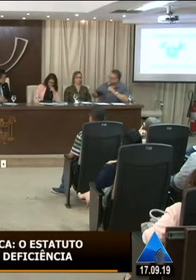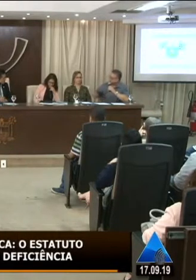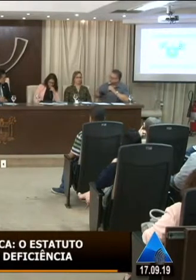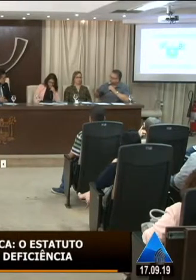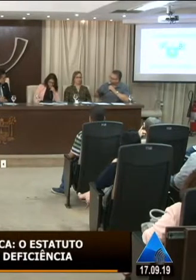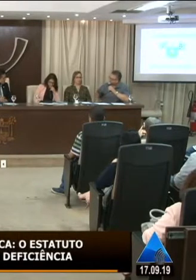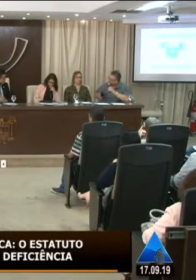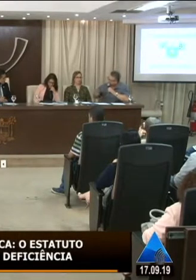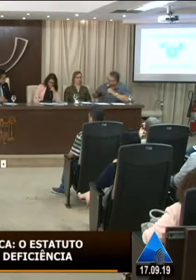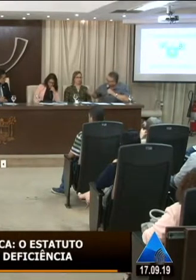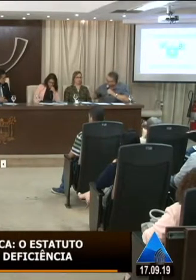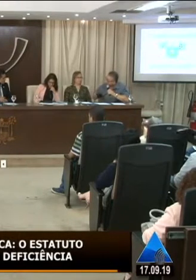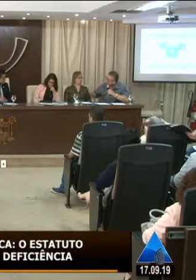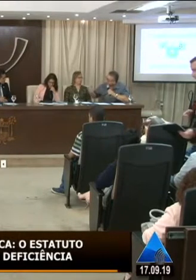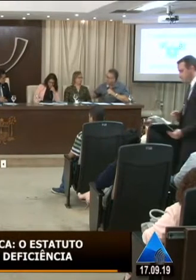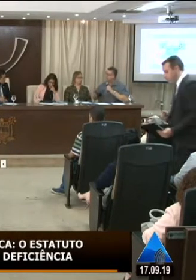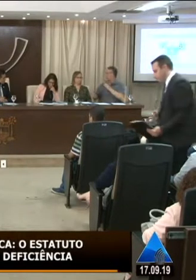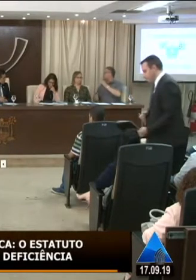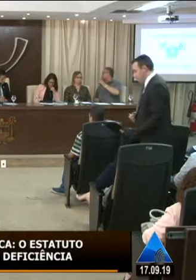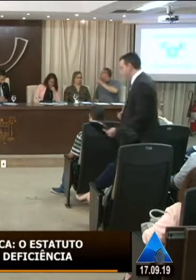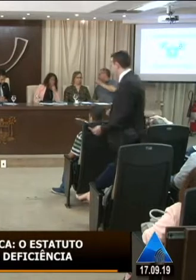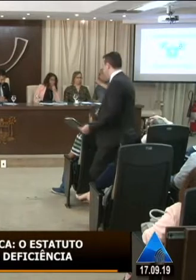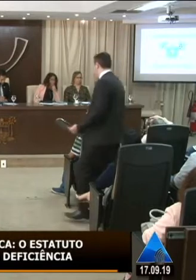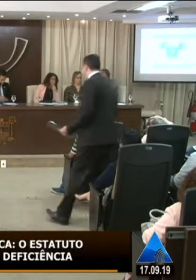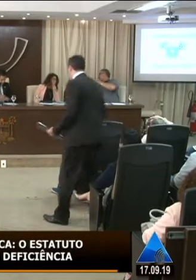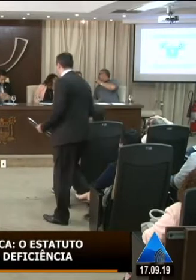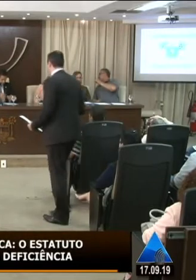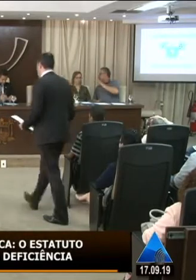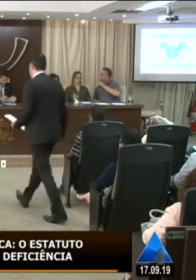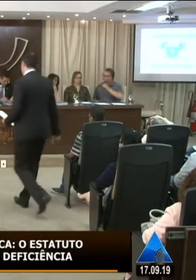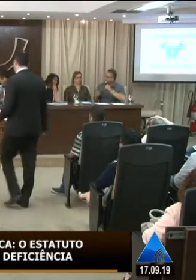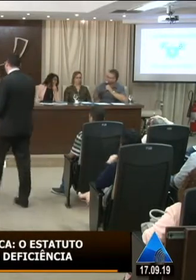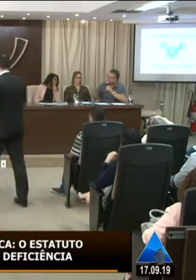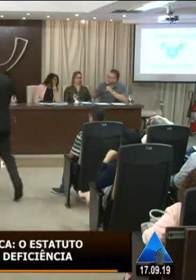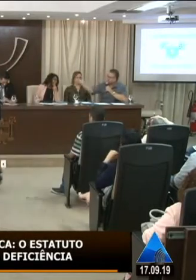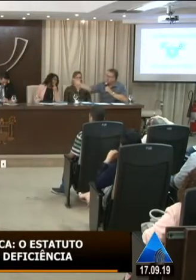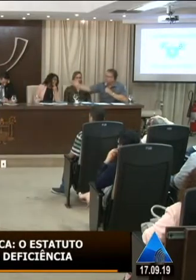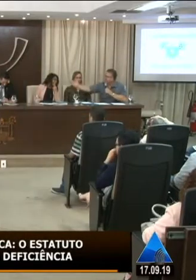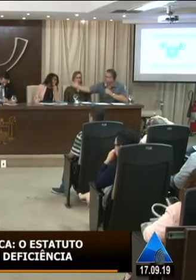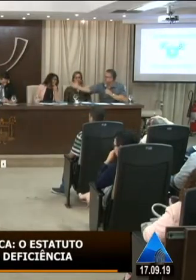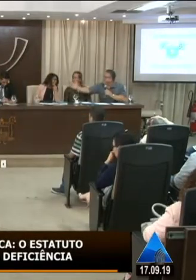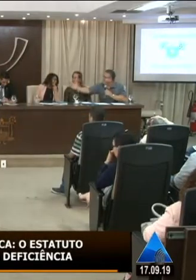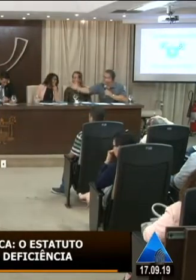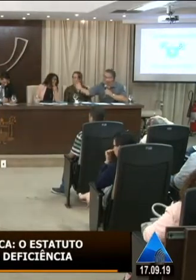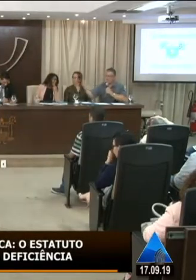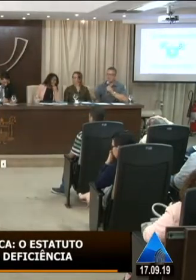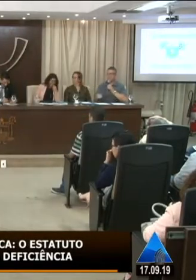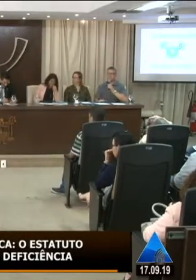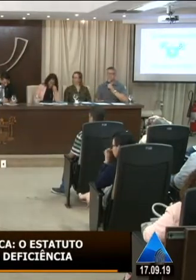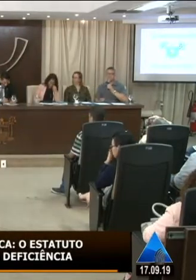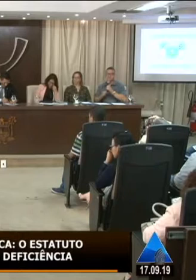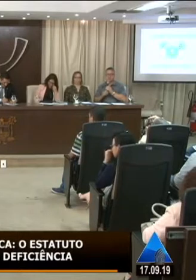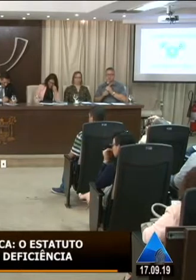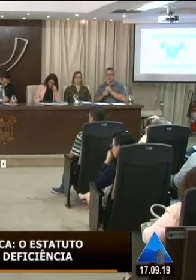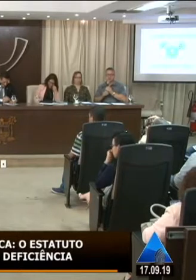enfim, professora Luciana, Marilene, não quero a Abdo, Décio e nossa amiga que eu rejane